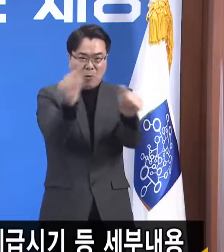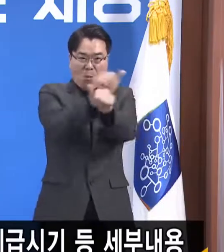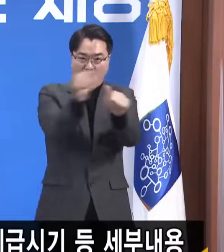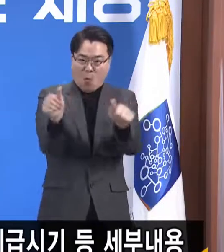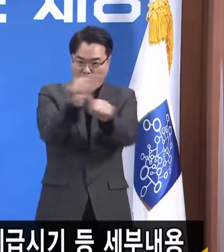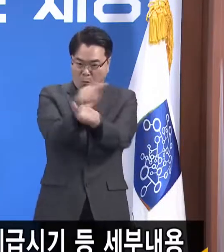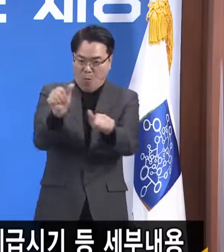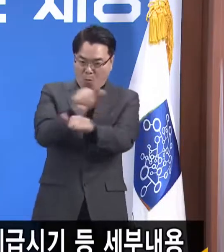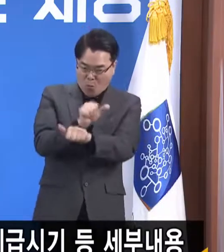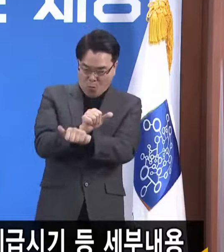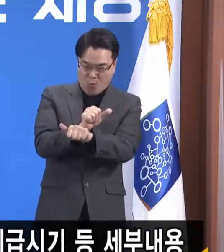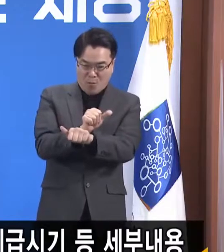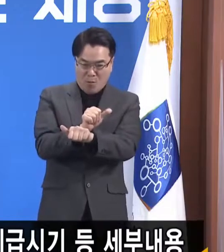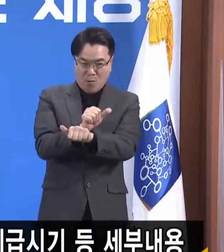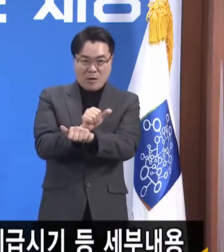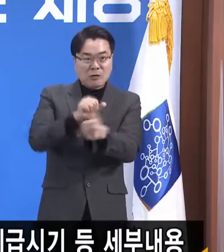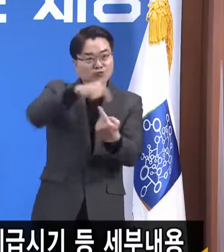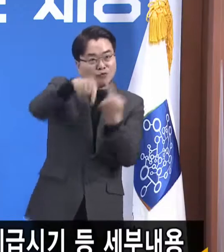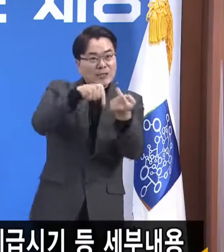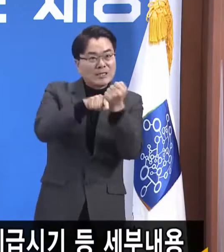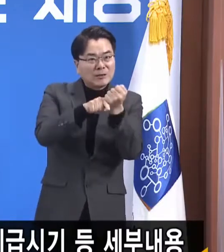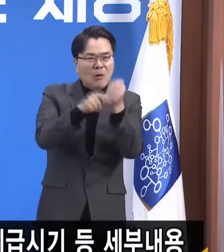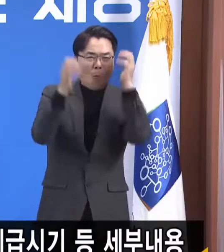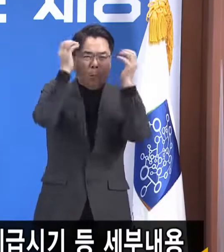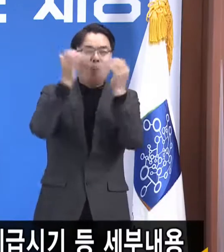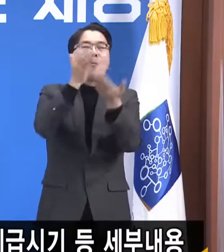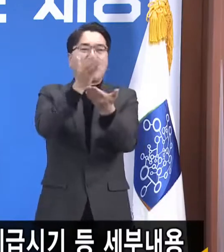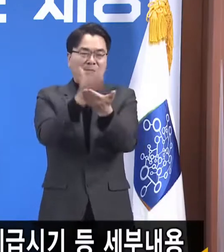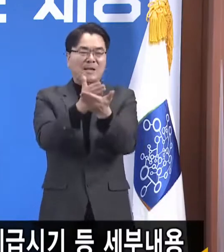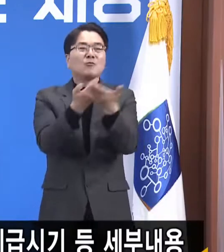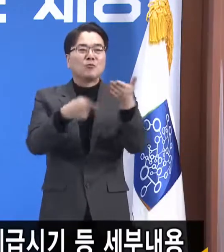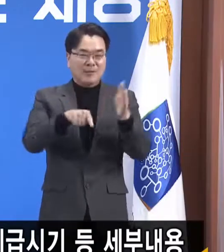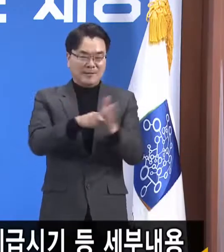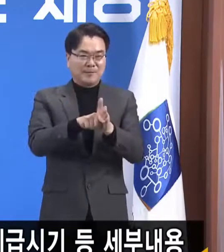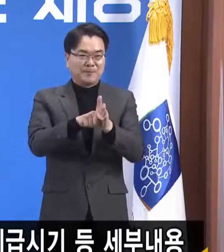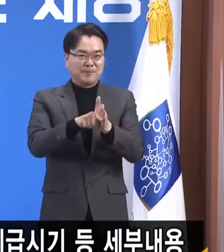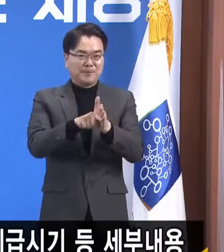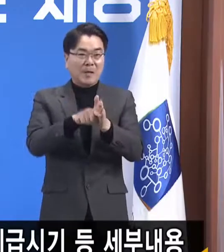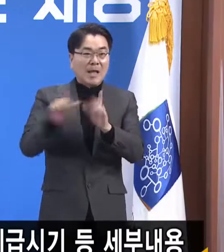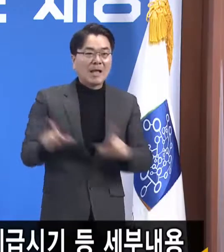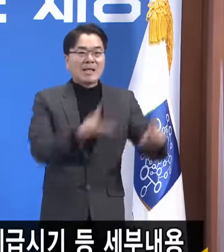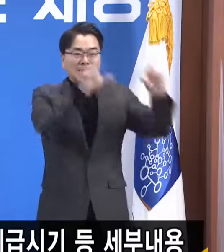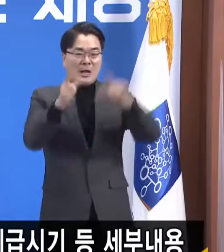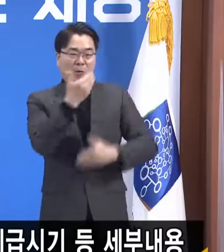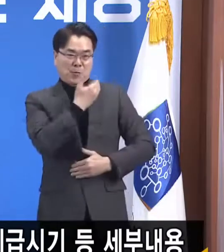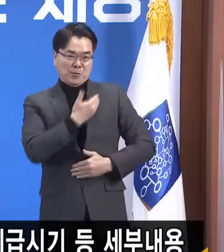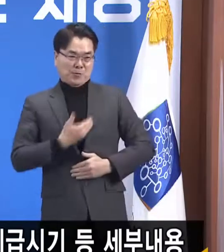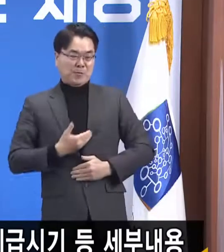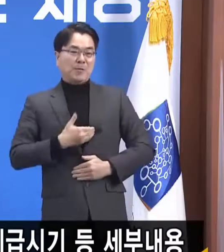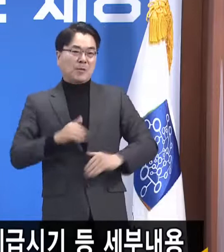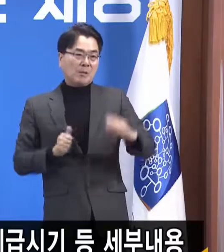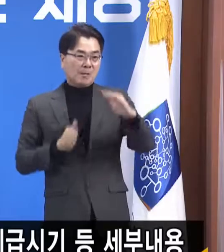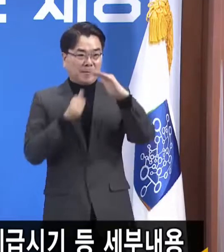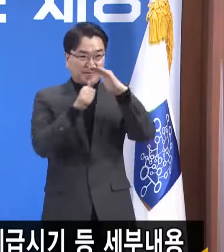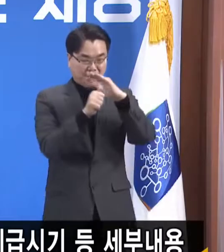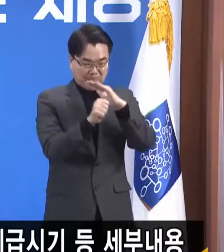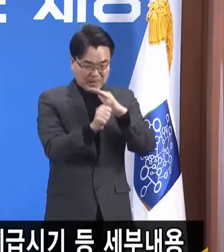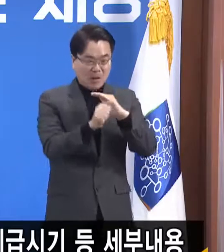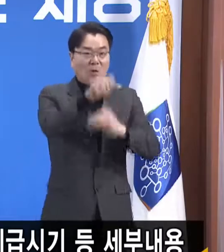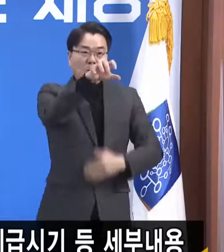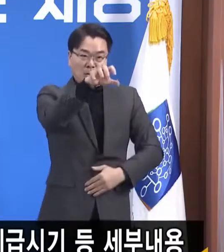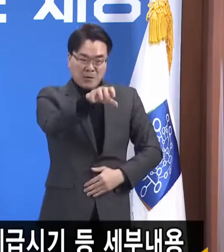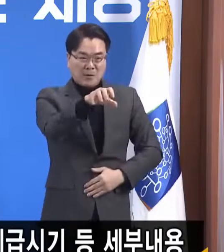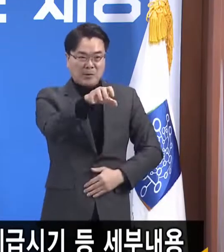최소화할 생각입니다. 신청 접수 장소인 읍면동 행정복지센터에 대한 방역과 한기